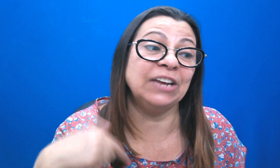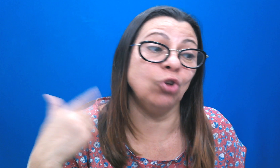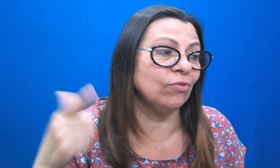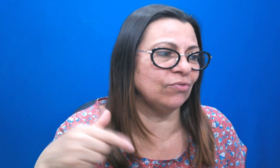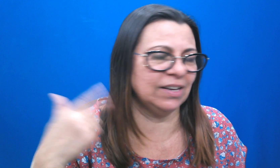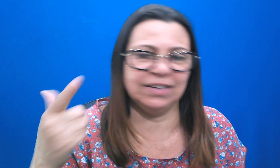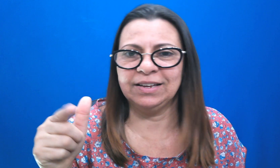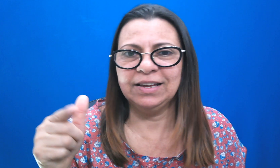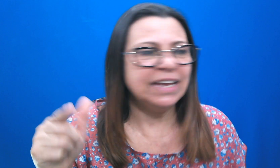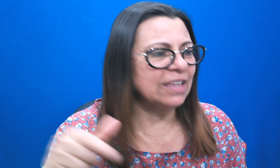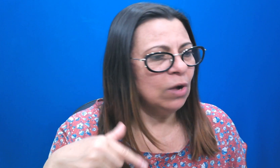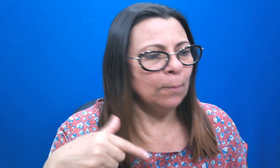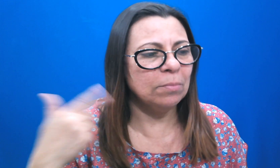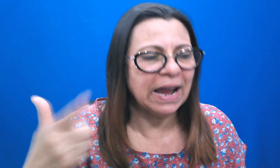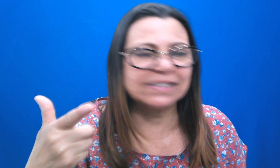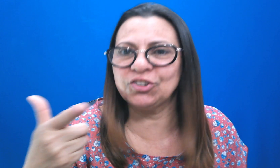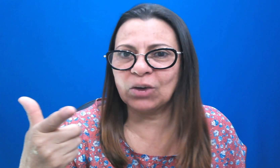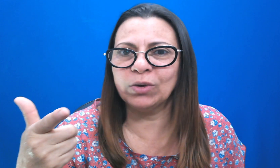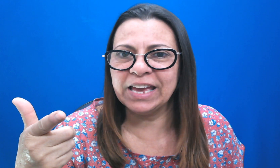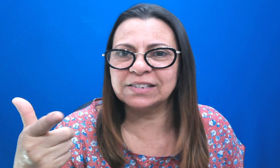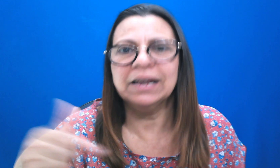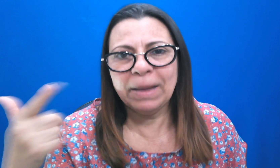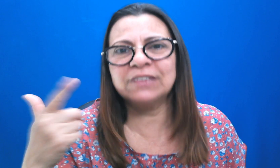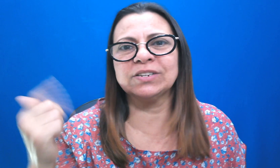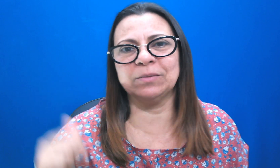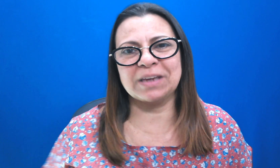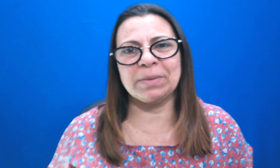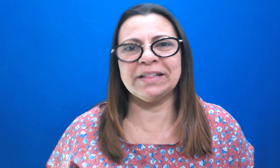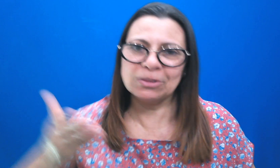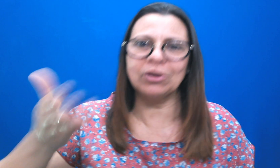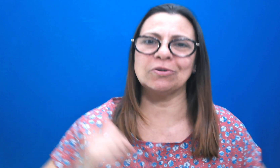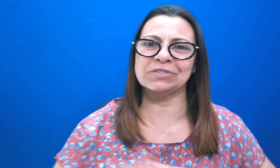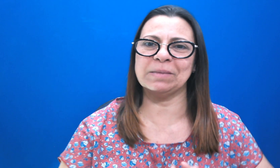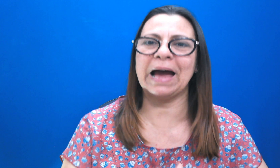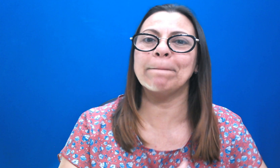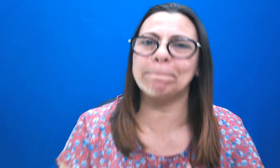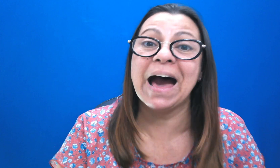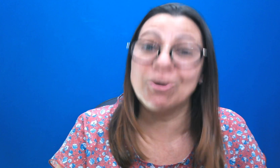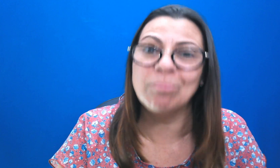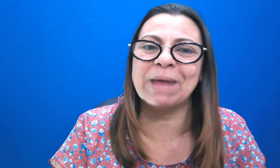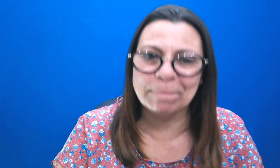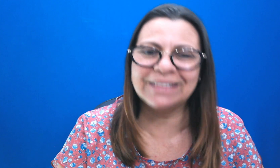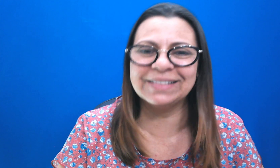renova. Então, por mais que você já conheça, mais nós temos que aprender. Então, que bom que você parou pra aprender